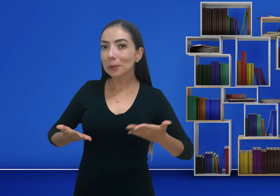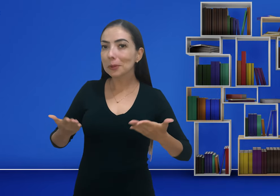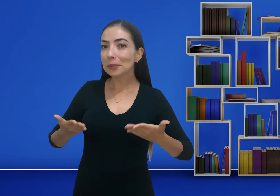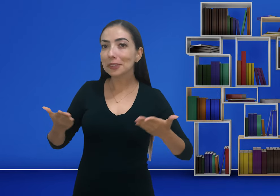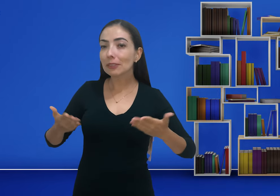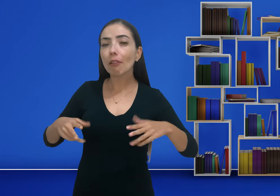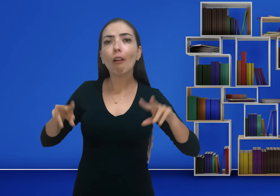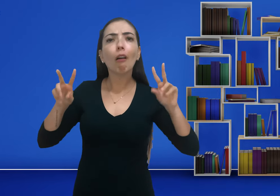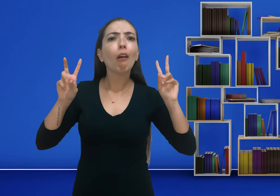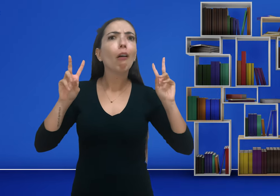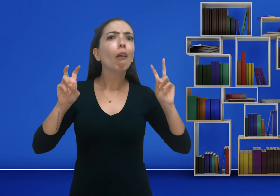falaremos hoje?